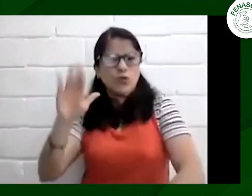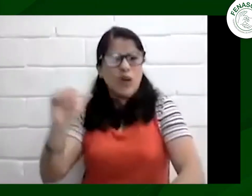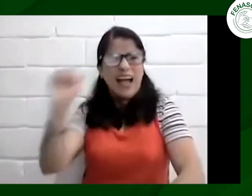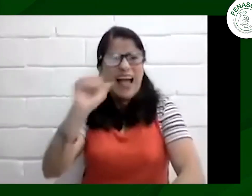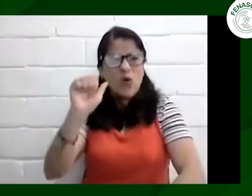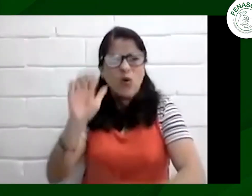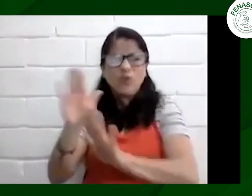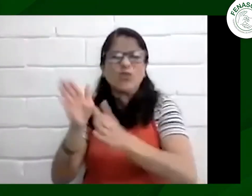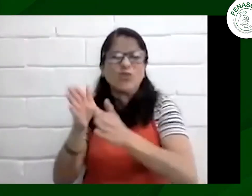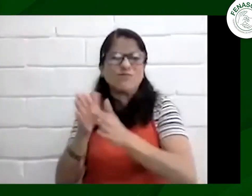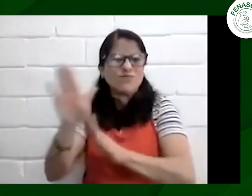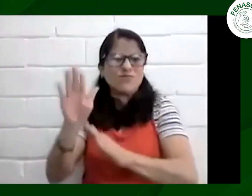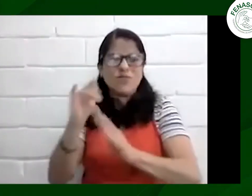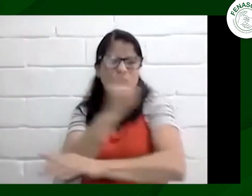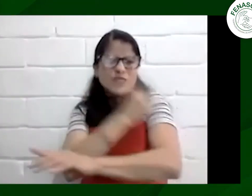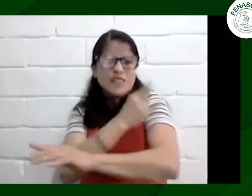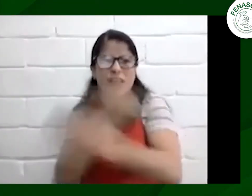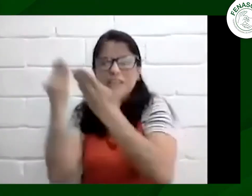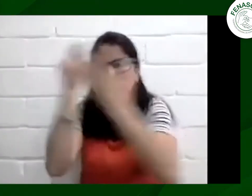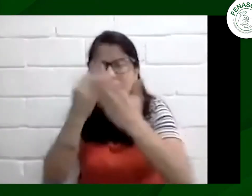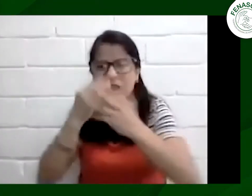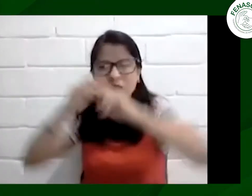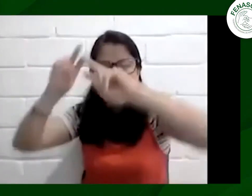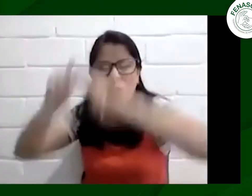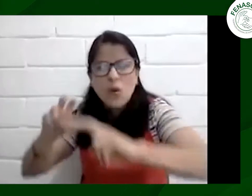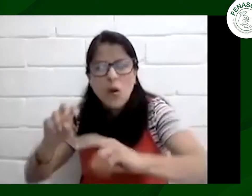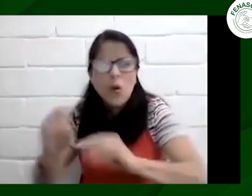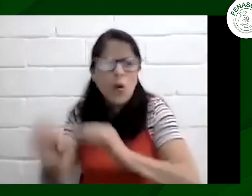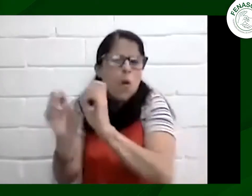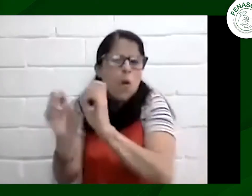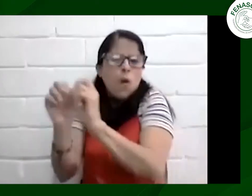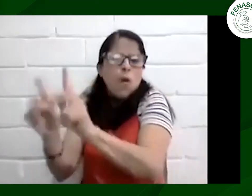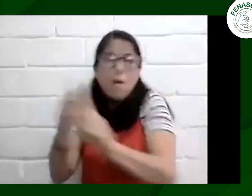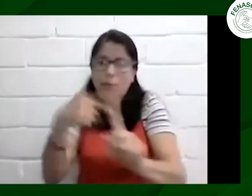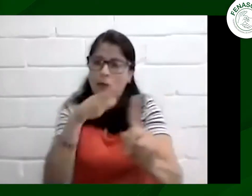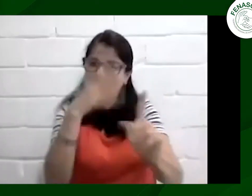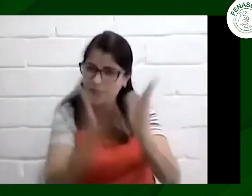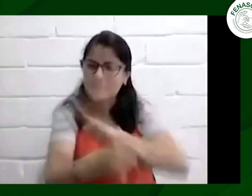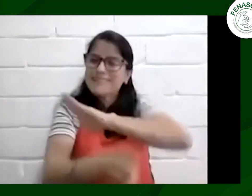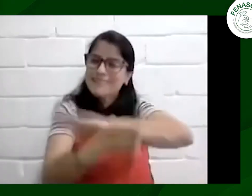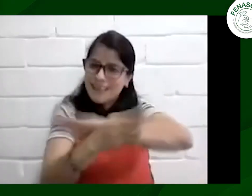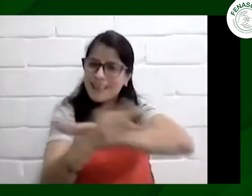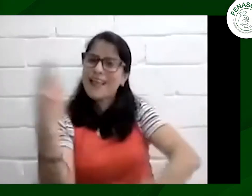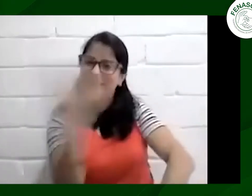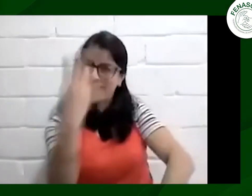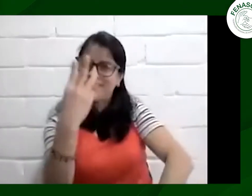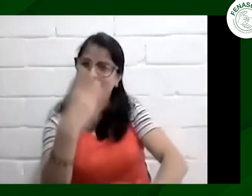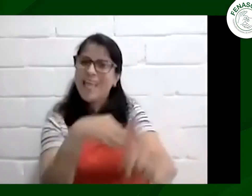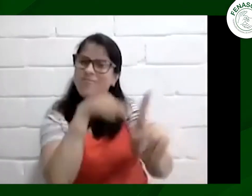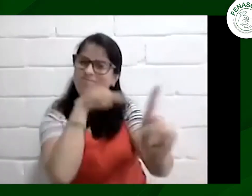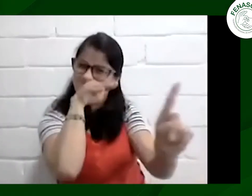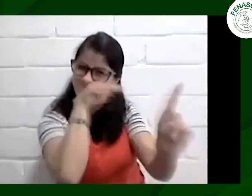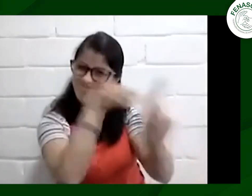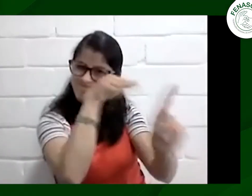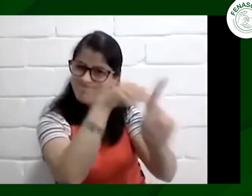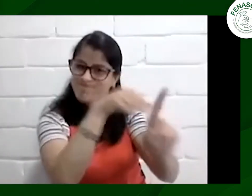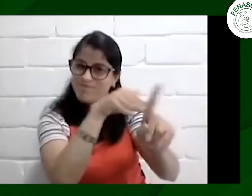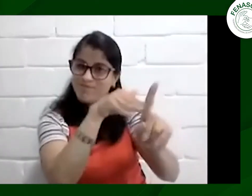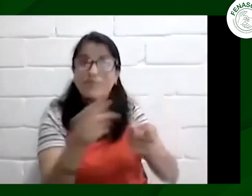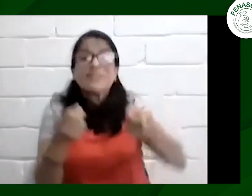respuesta positiva pues ya tenemos ya sabemos que hay que esperar los estudios epidemiológicos de las universidades pero nosotros seguimos